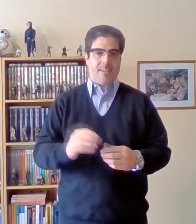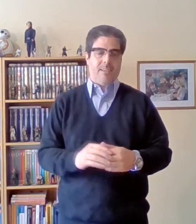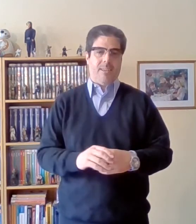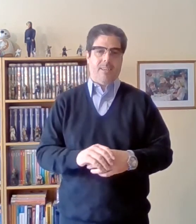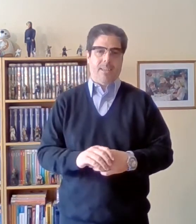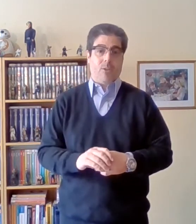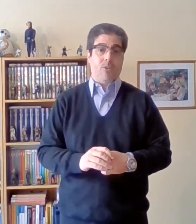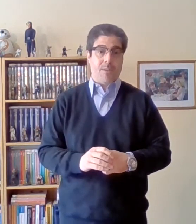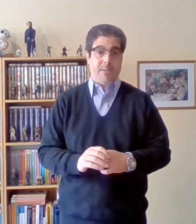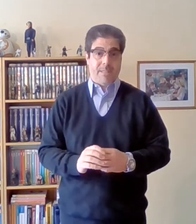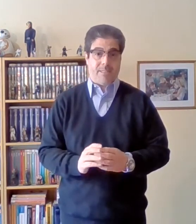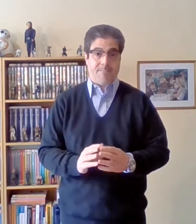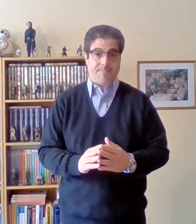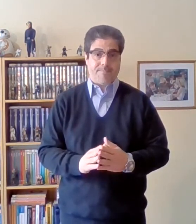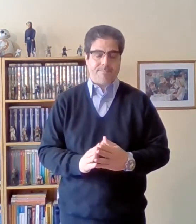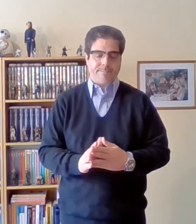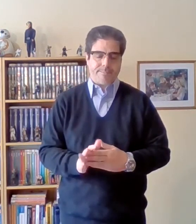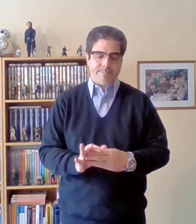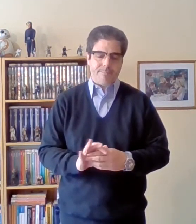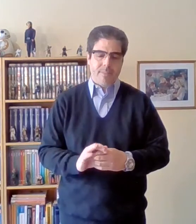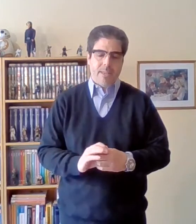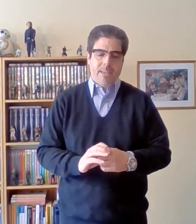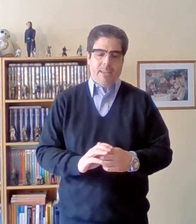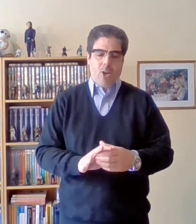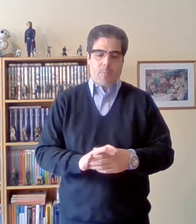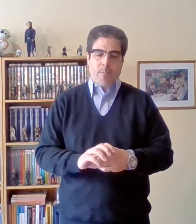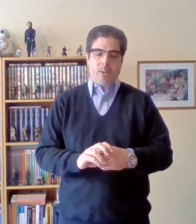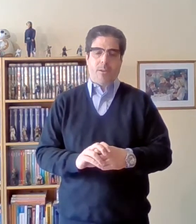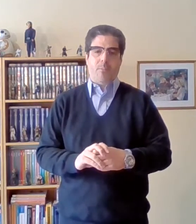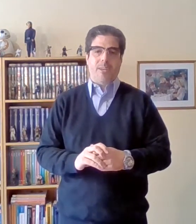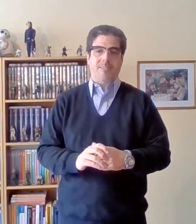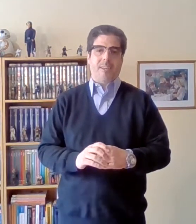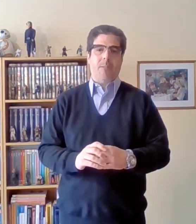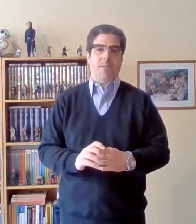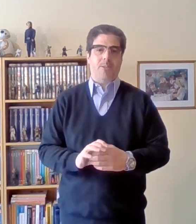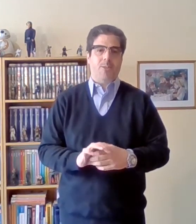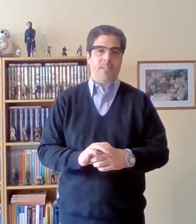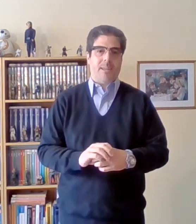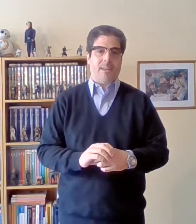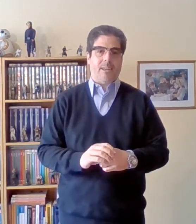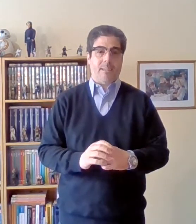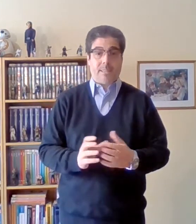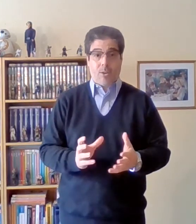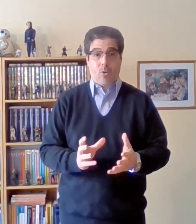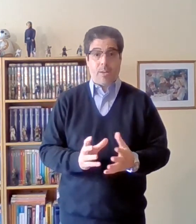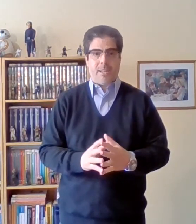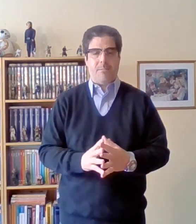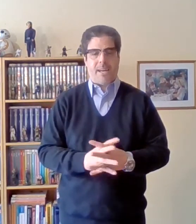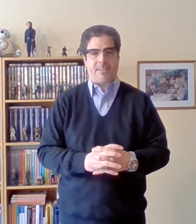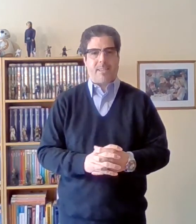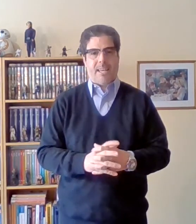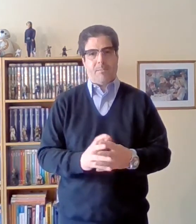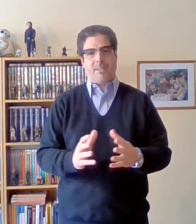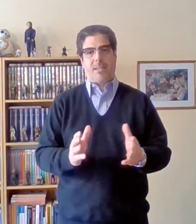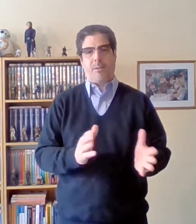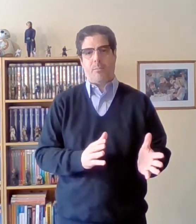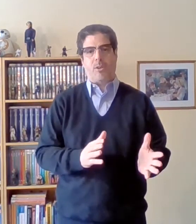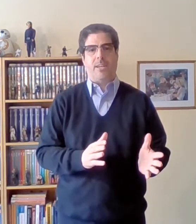económicamente. Lo primero que vamos a decir respecto de esta obra de Marx, que además sabemos que